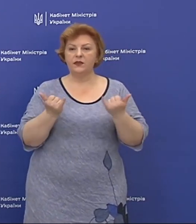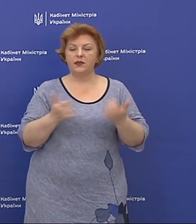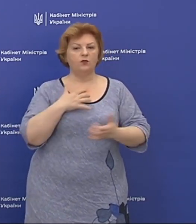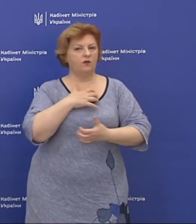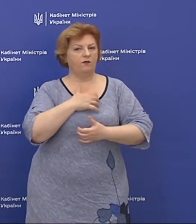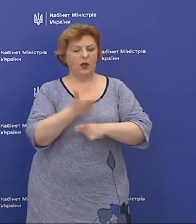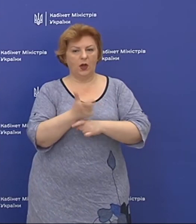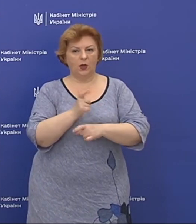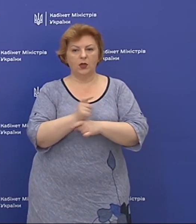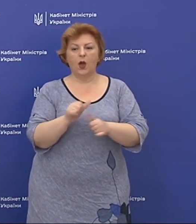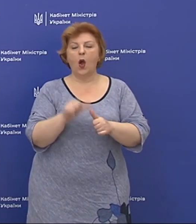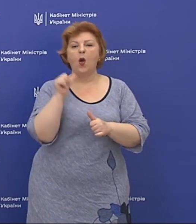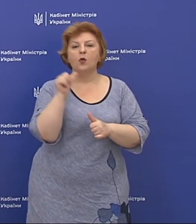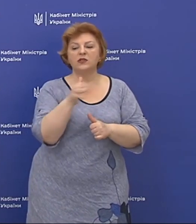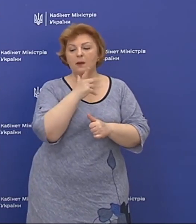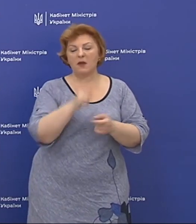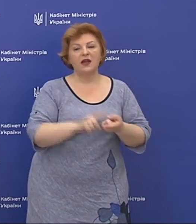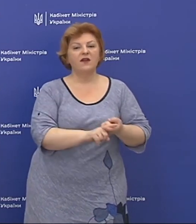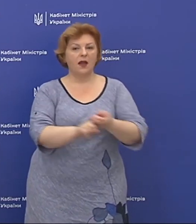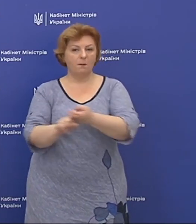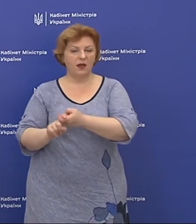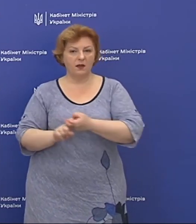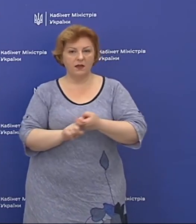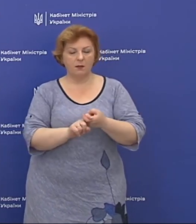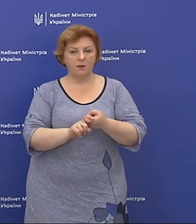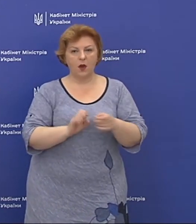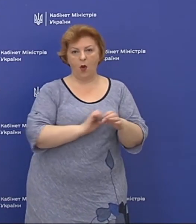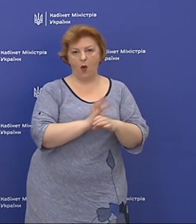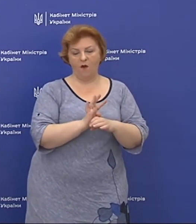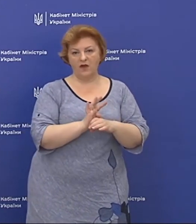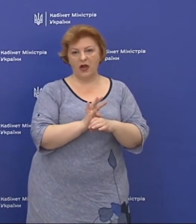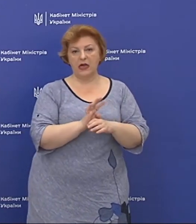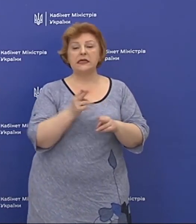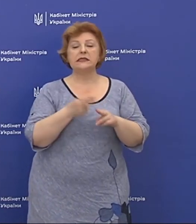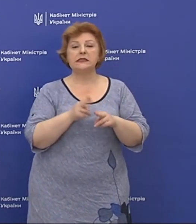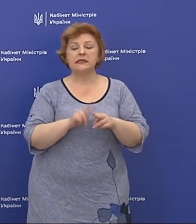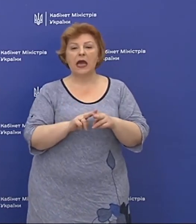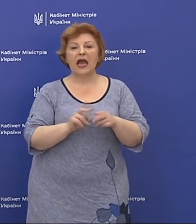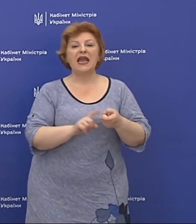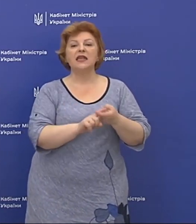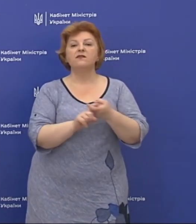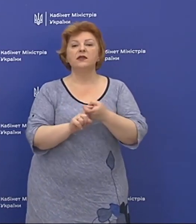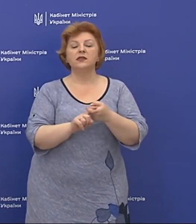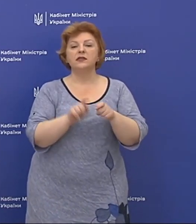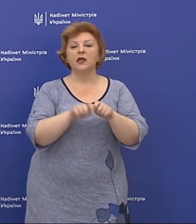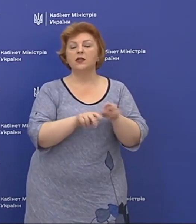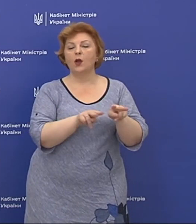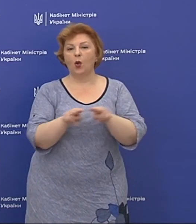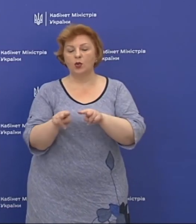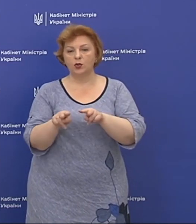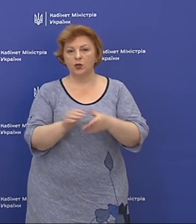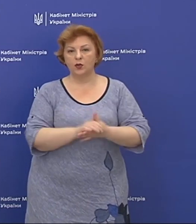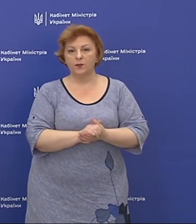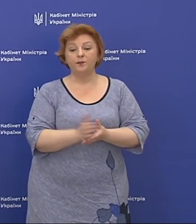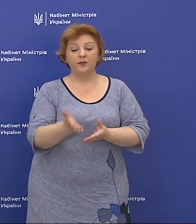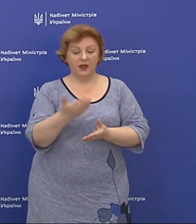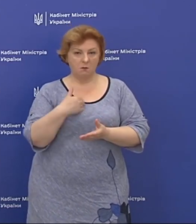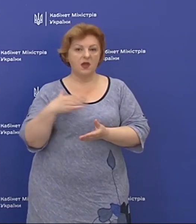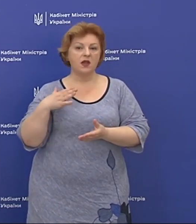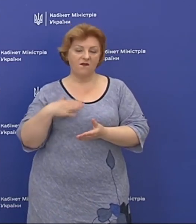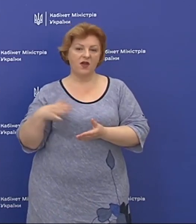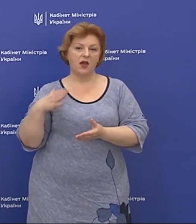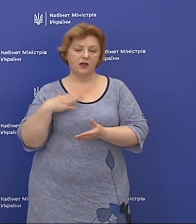важливі, особливо в час епідемії ковіду – це інфекційний контроль. І ми в